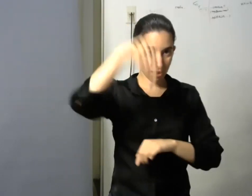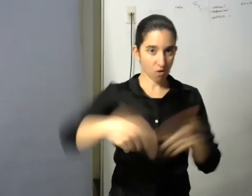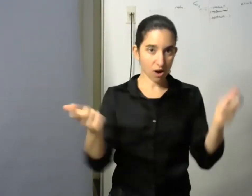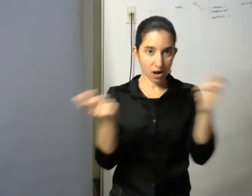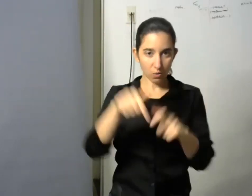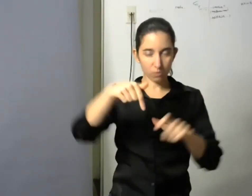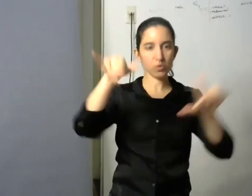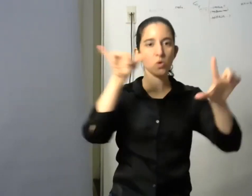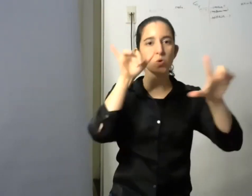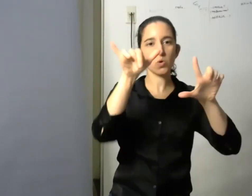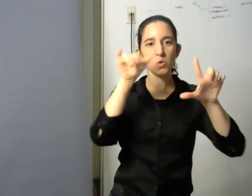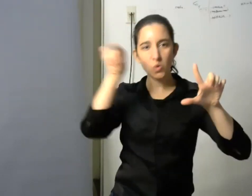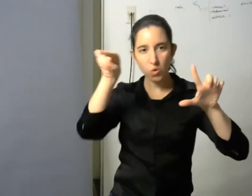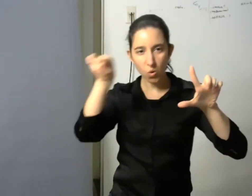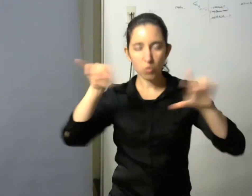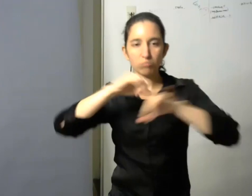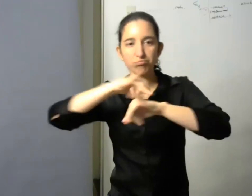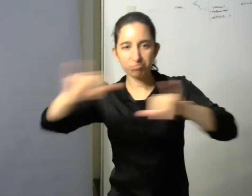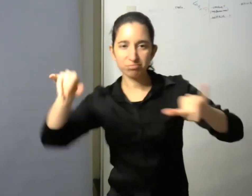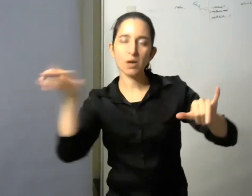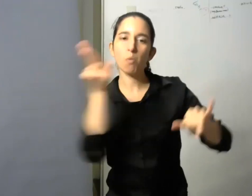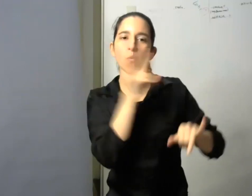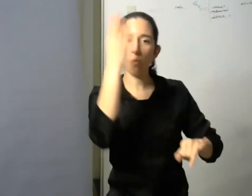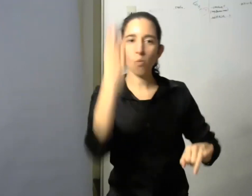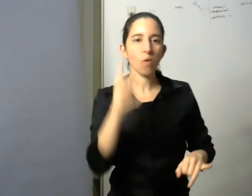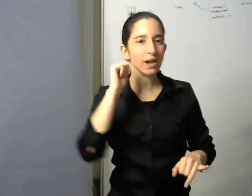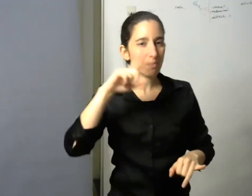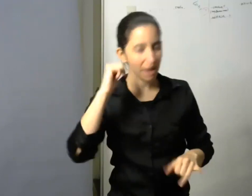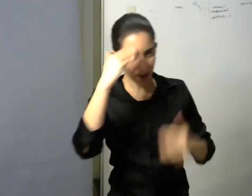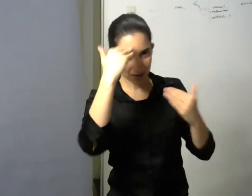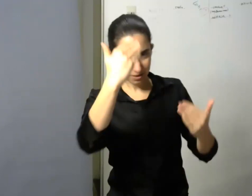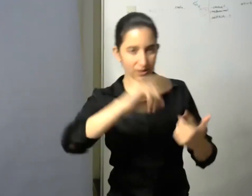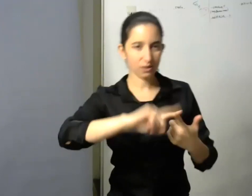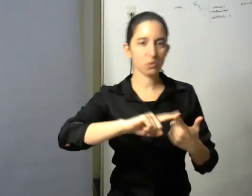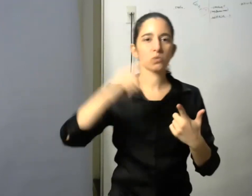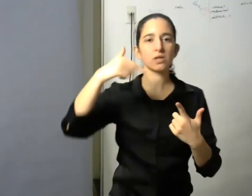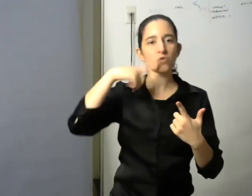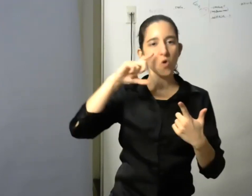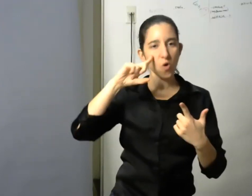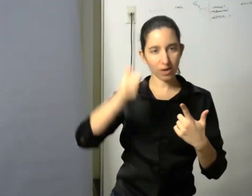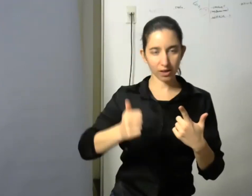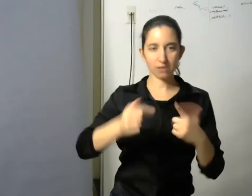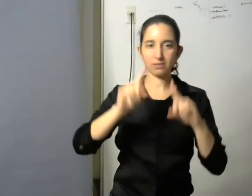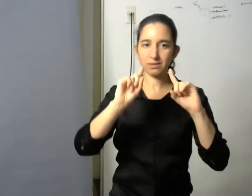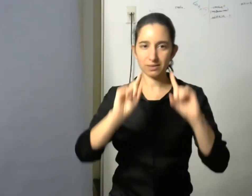celebra esta iniciativa y nos manda saludos así como Sonia La Molina es docente